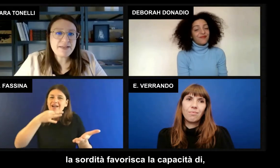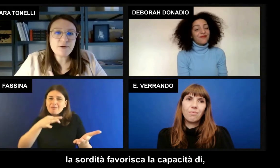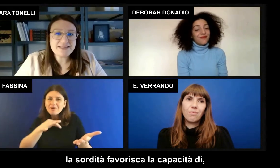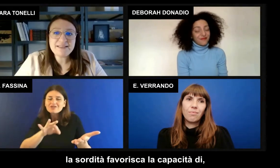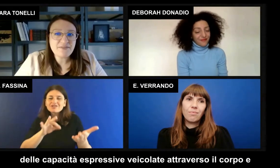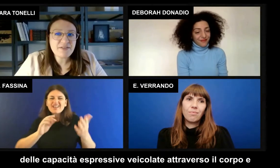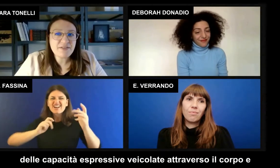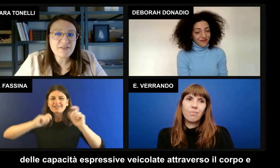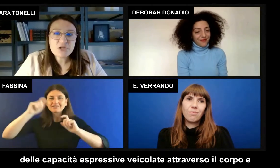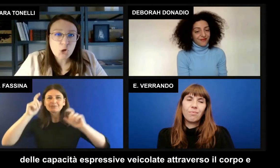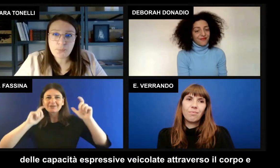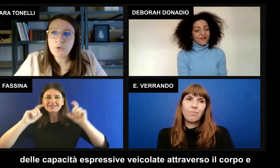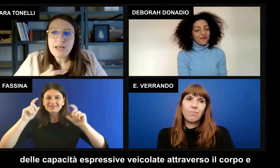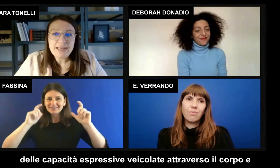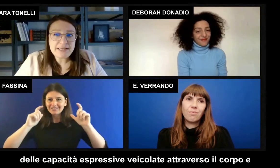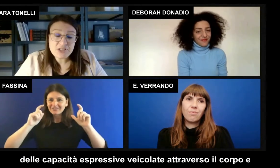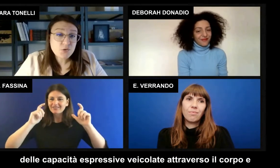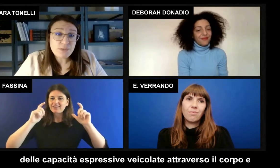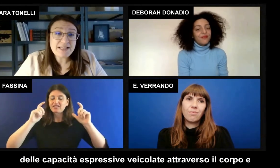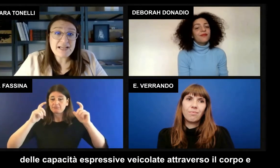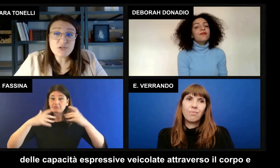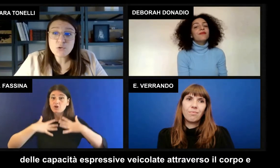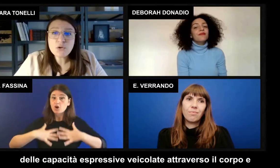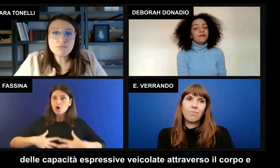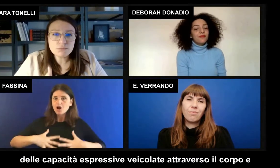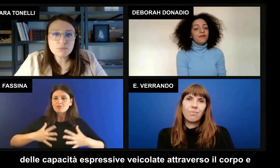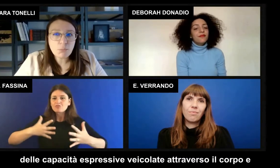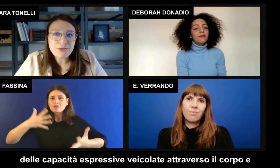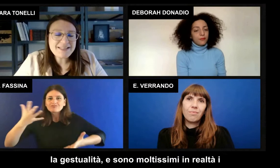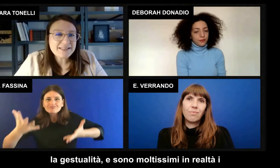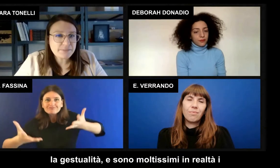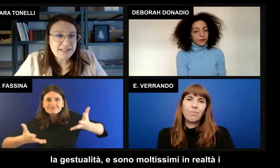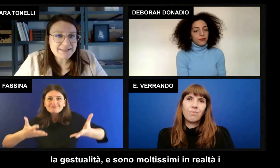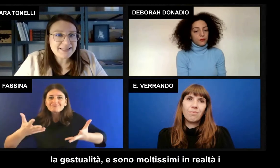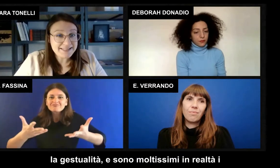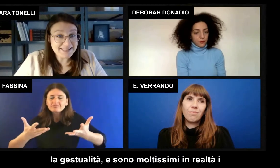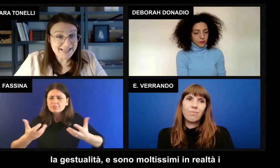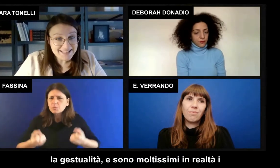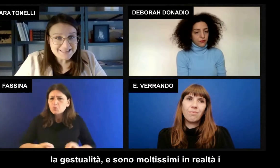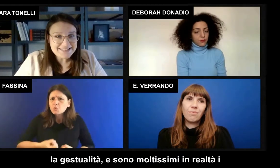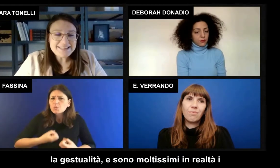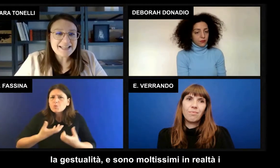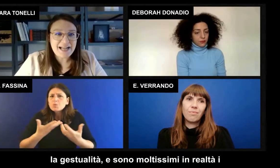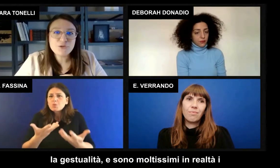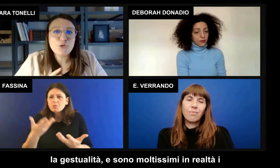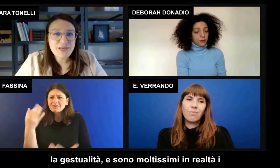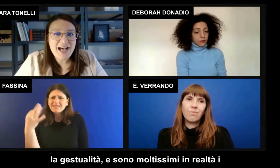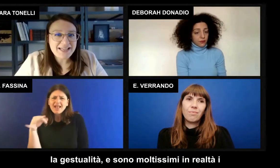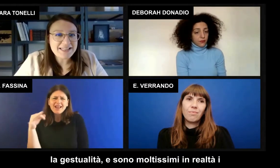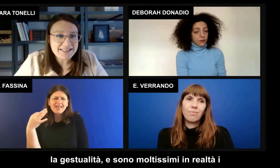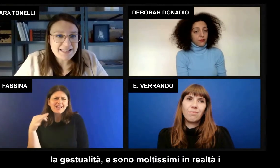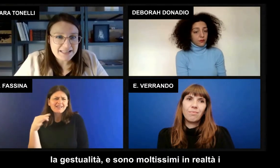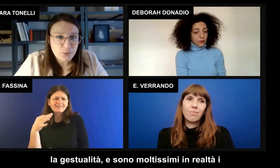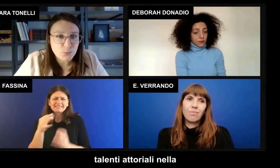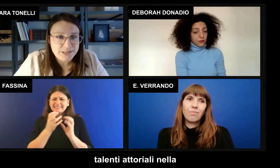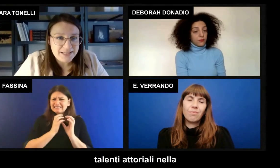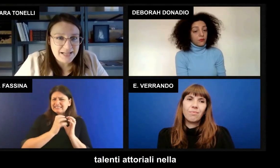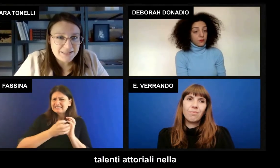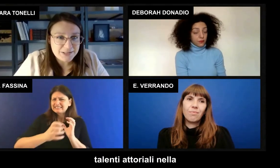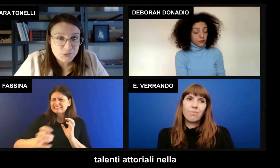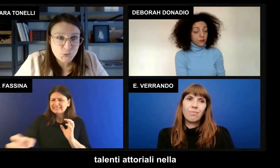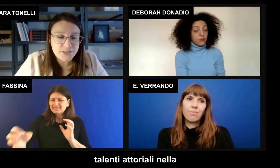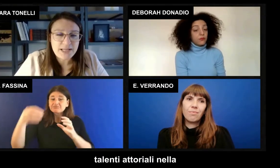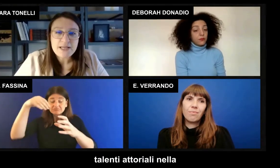espressive veicolate tra corpo, la gestualità e sono moltissimi in realtà i talenti attoriali nella